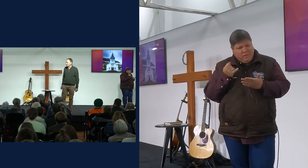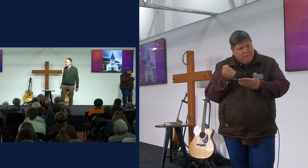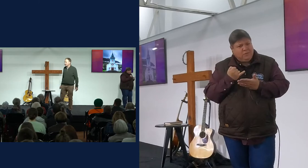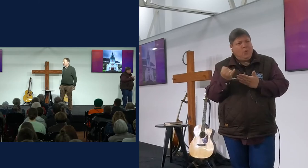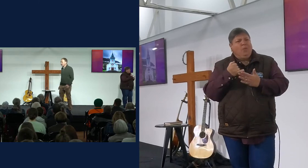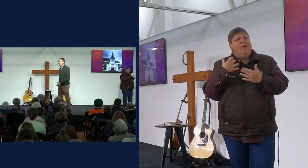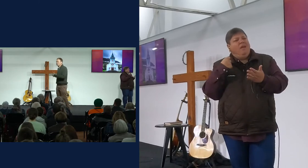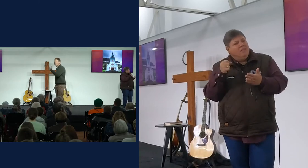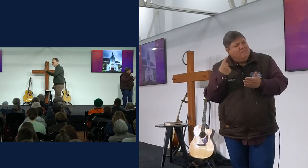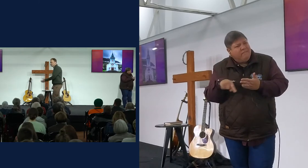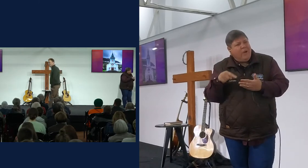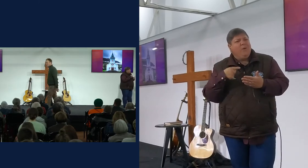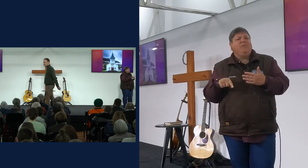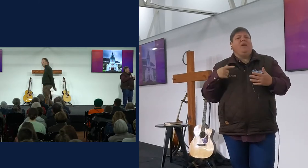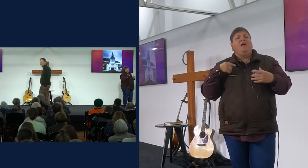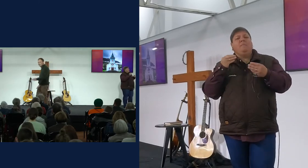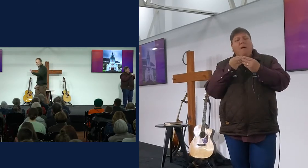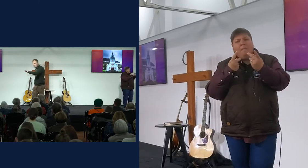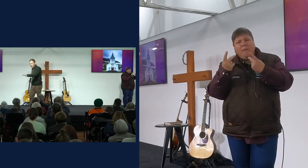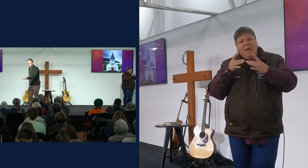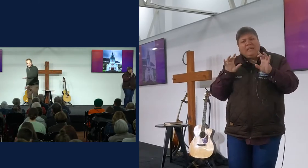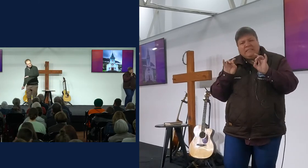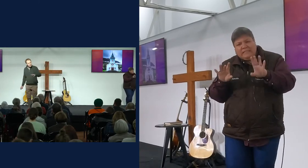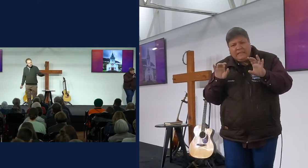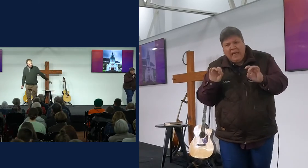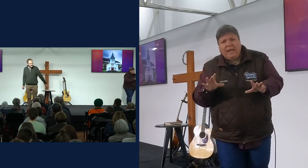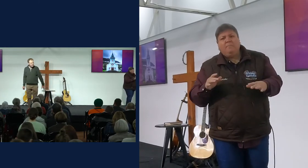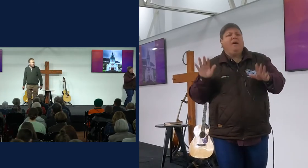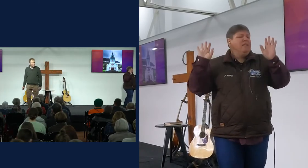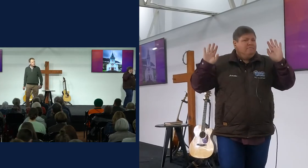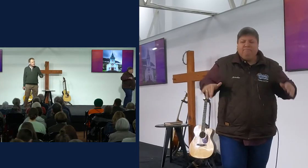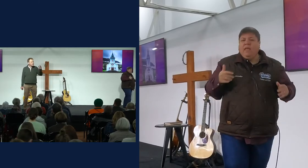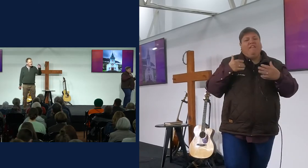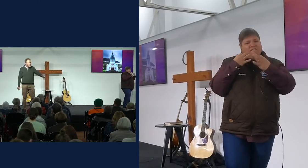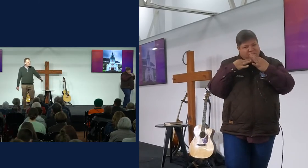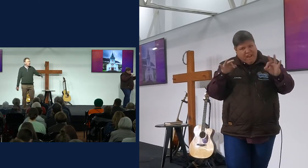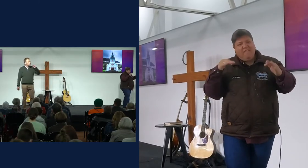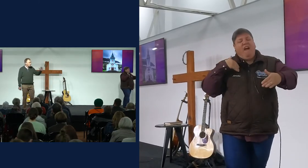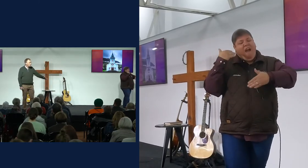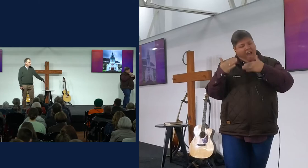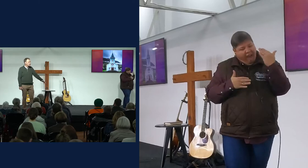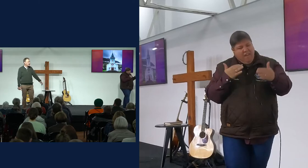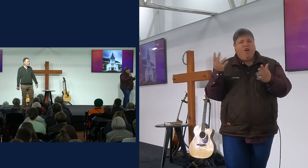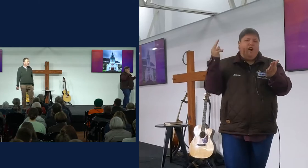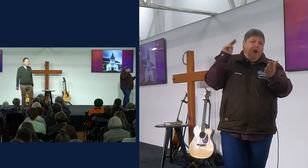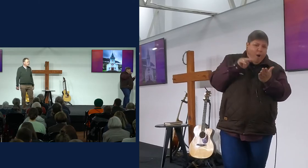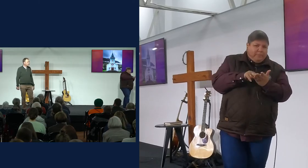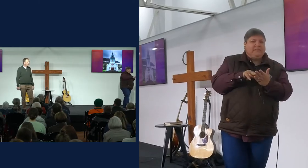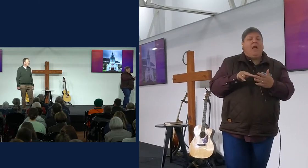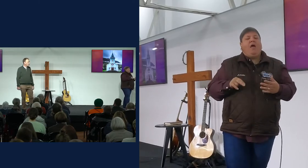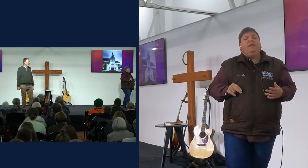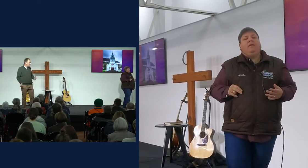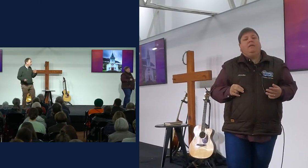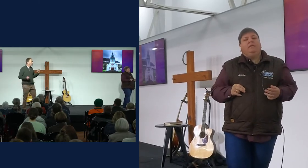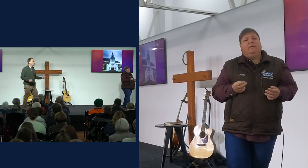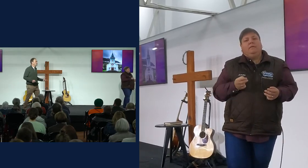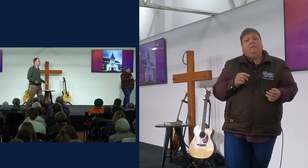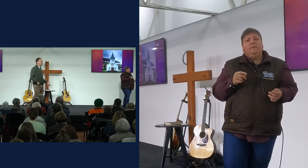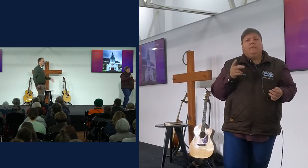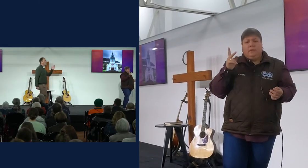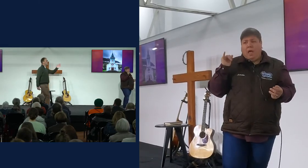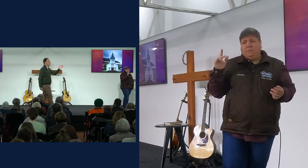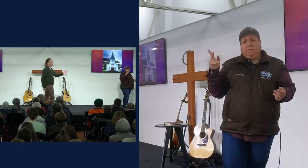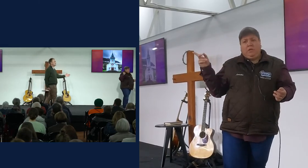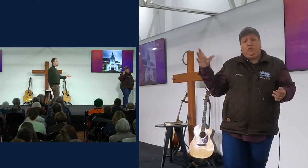foute, en ons, weet jylle, ons gaan mykaar sere maak, maar weet jy, dit is ok, ons gaan mykaar vergewe, en ons gaan recht maak, en ons gaan opstaan, en weet jylle wat, en ek wil vir jou